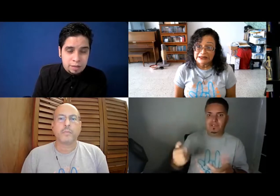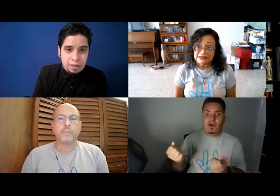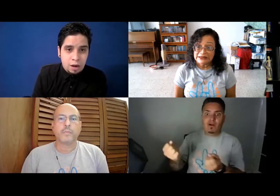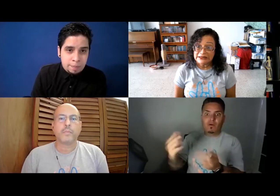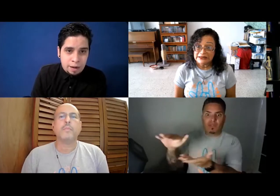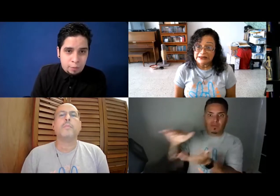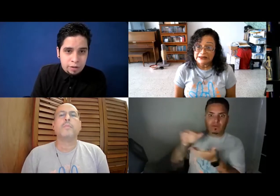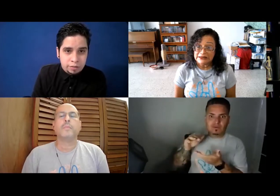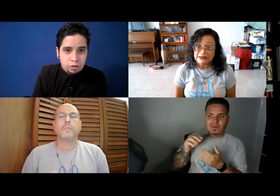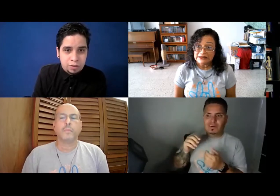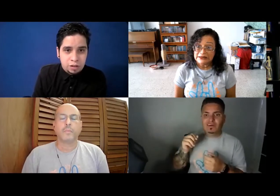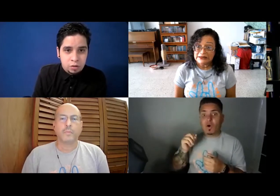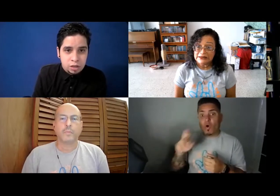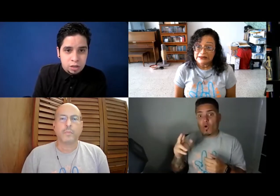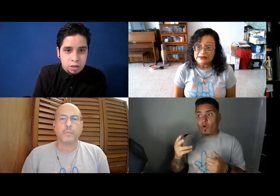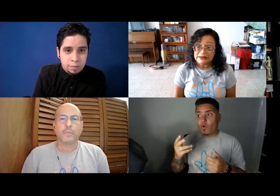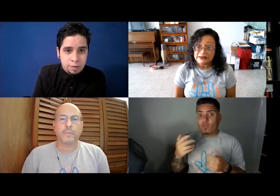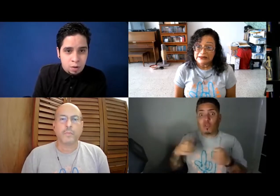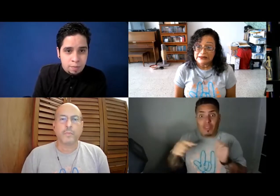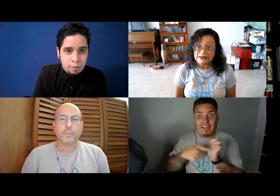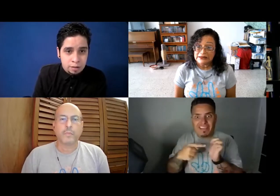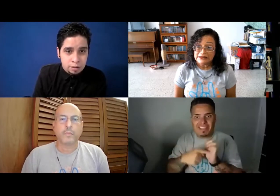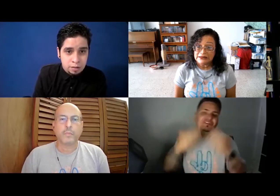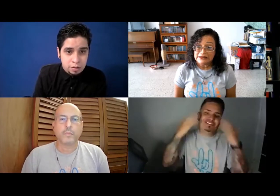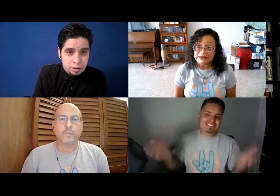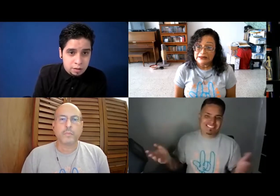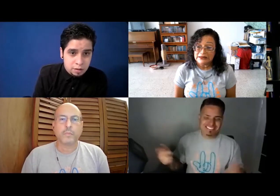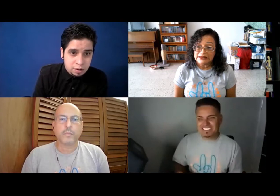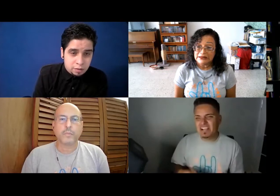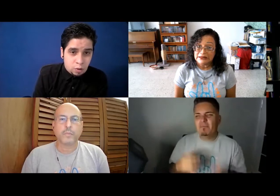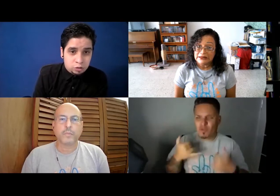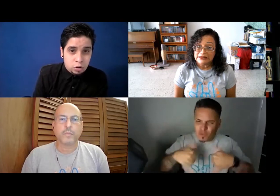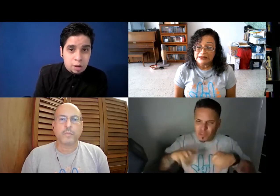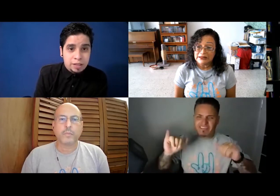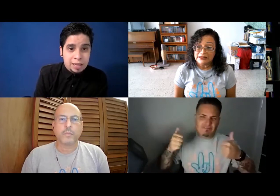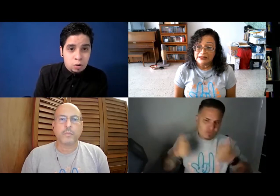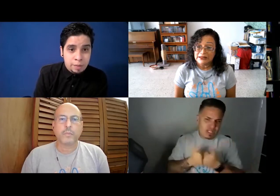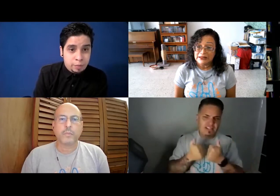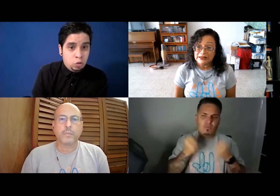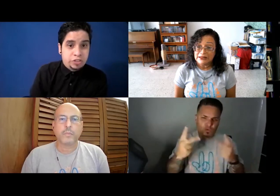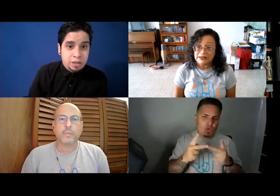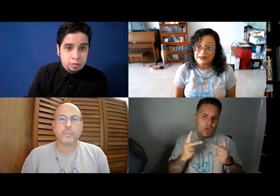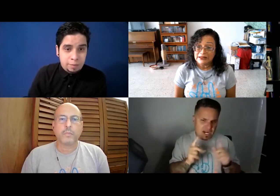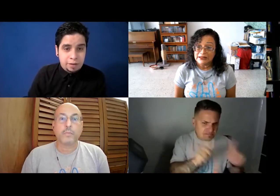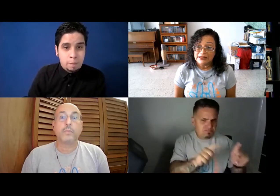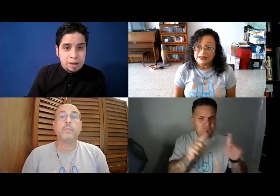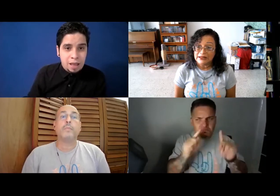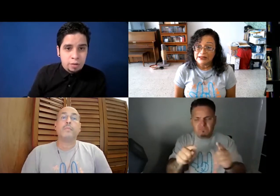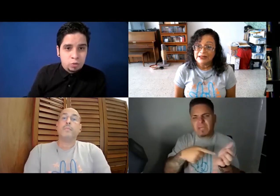20 dólares para poder solucionar la situación y me devuelve, pues, ¿cuánto es lo que me tiene que devolver? Pues, no sé, se me hace complicado y en muchos